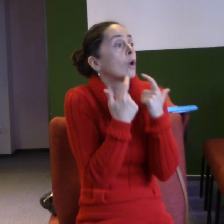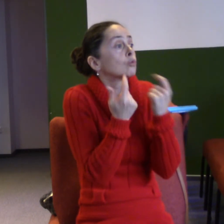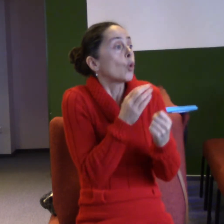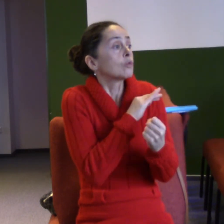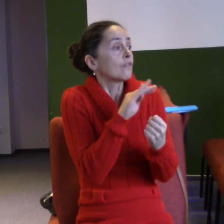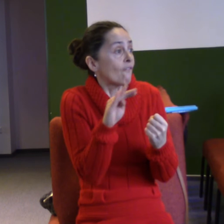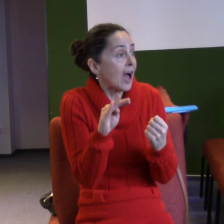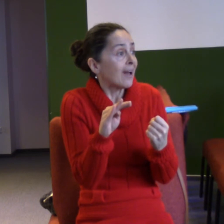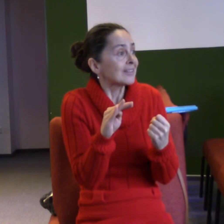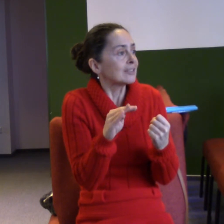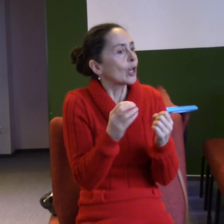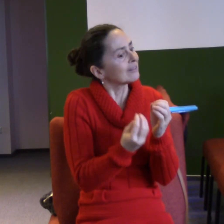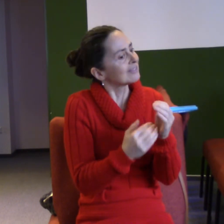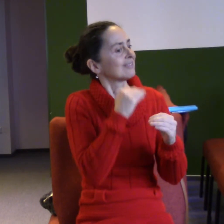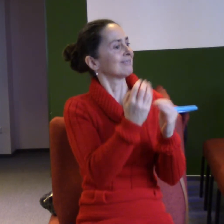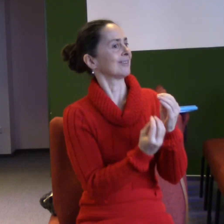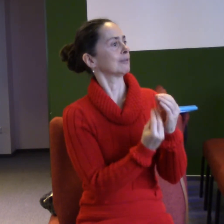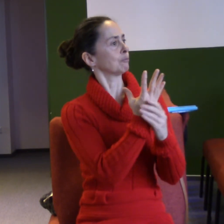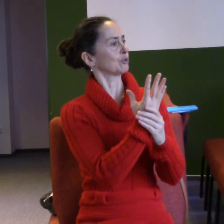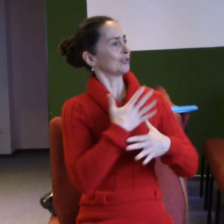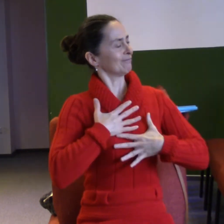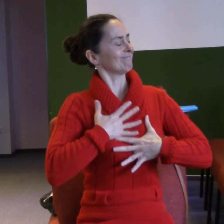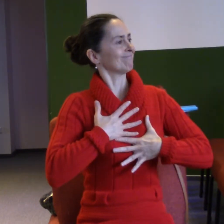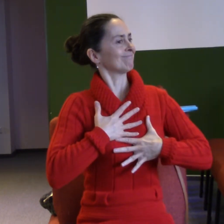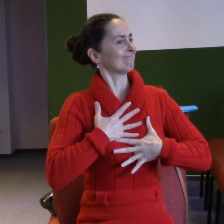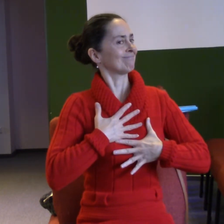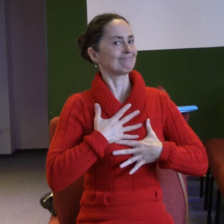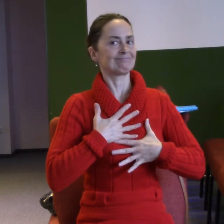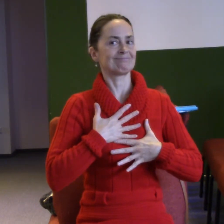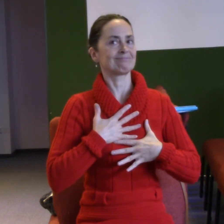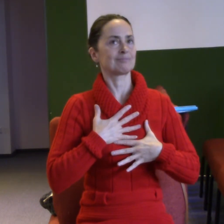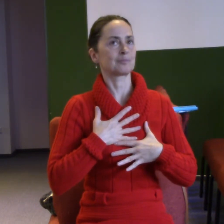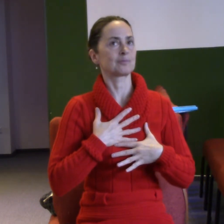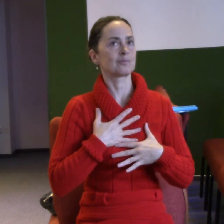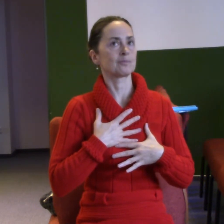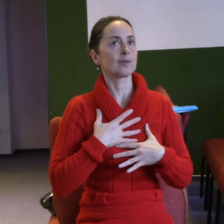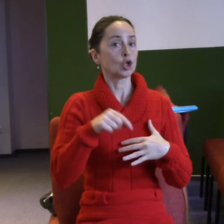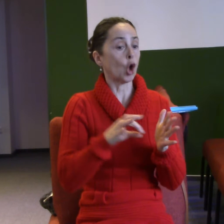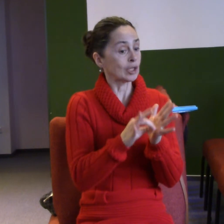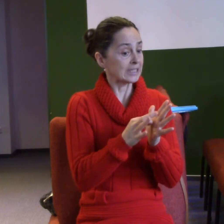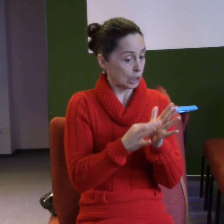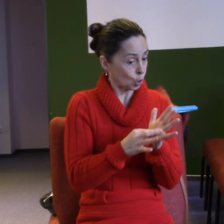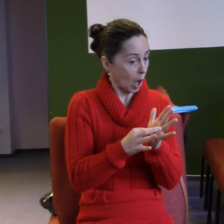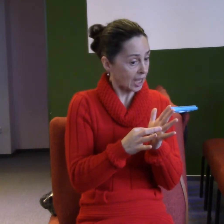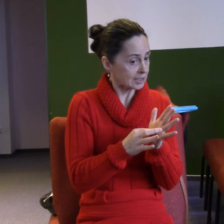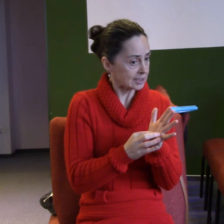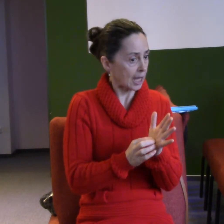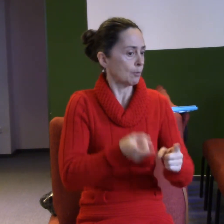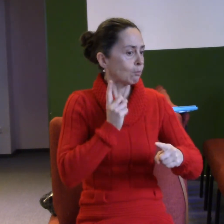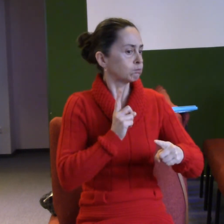to je radost, která je nadpřirozená. Je to radost, která není ovlivněná momentální situaci a okolnostmi, kterými procházíme, protože